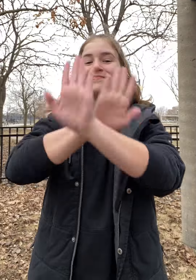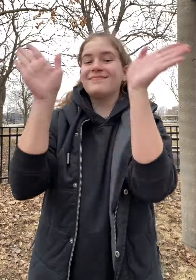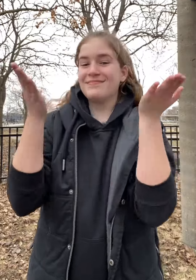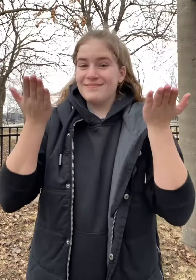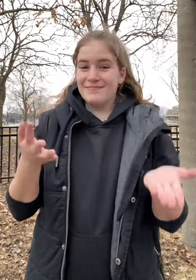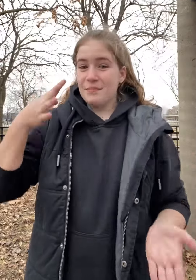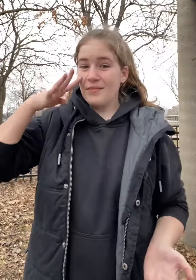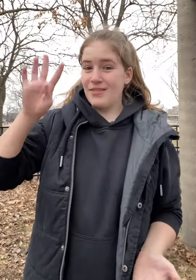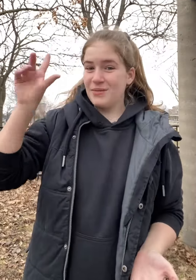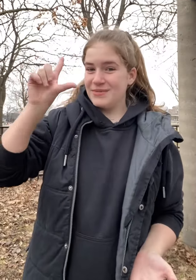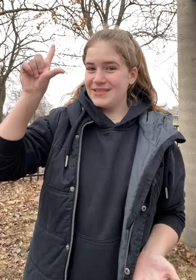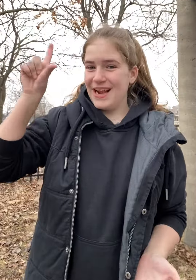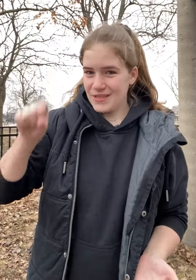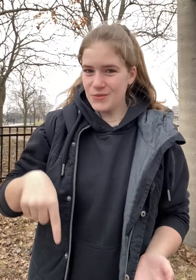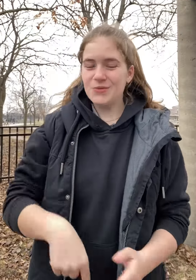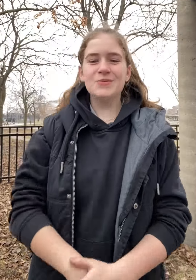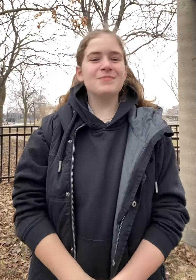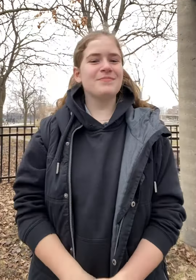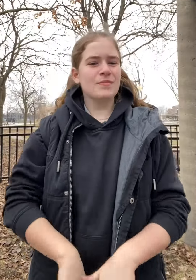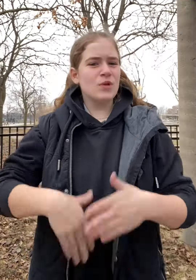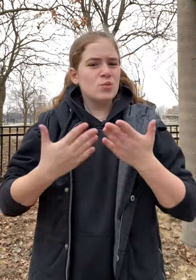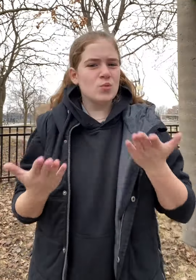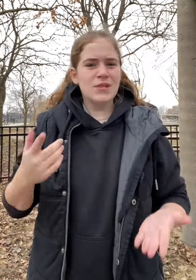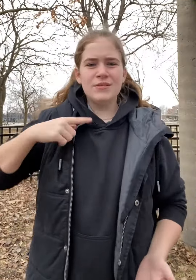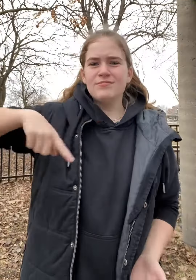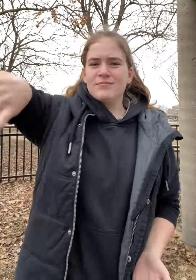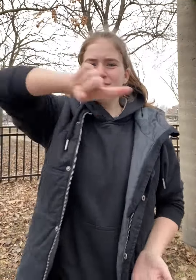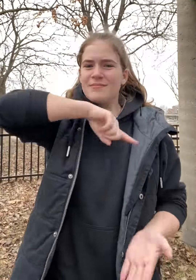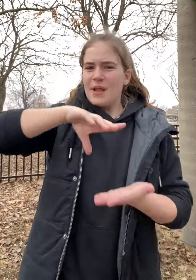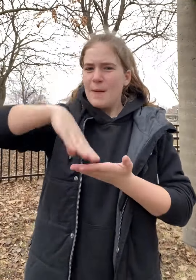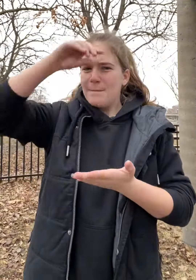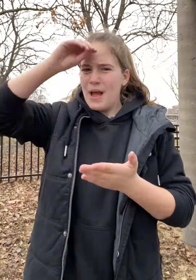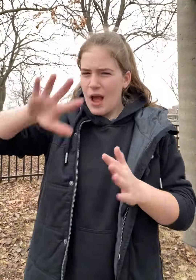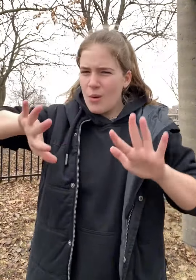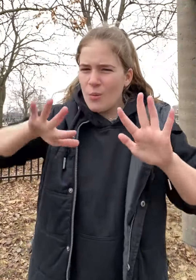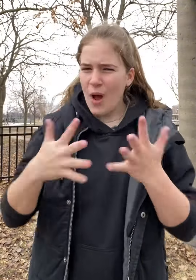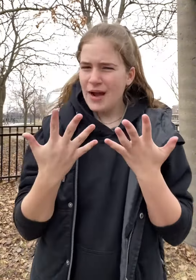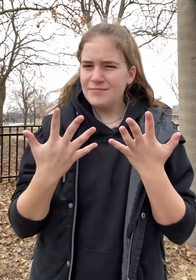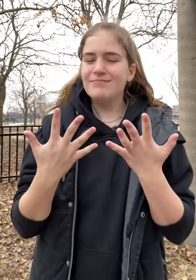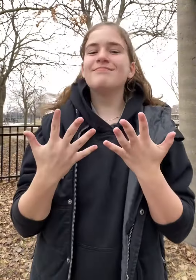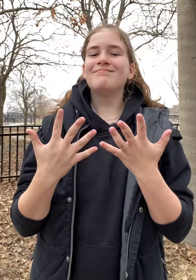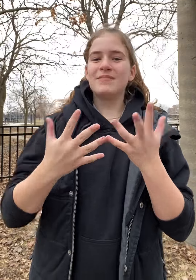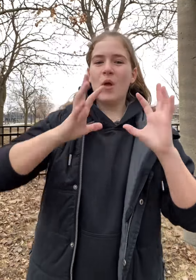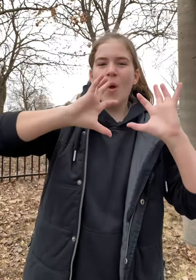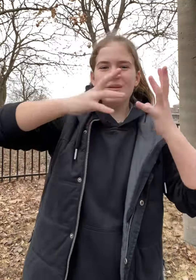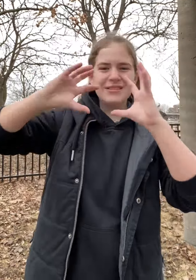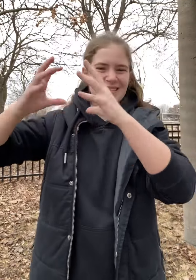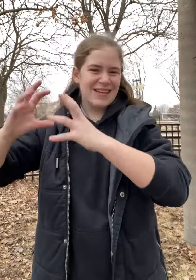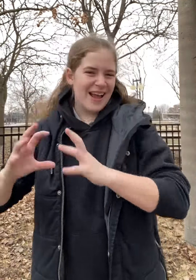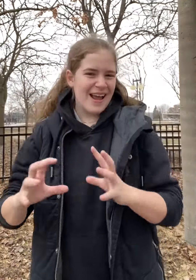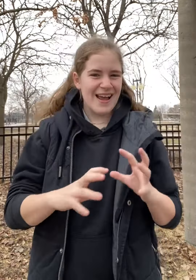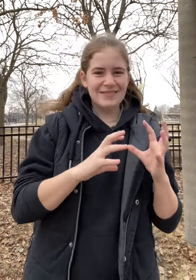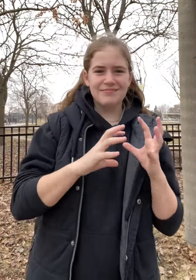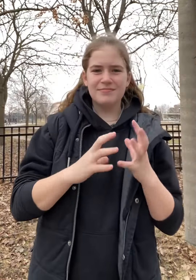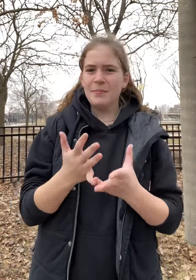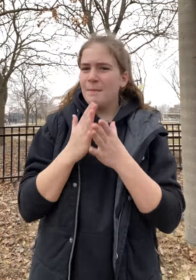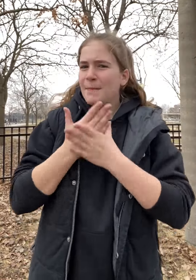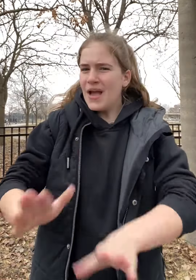Allô, c'est Améliane de Lundi-LSQ. Aujourd'hui, vous apprenez quoi? Les continents. Vous êtes prêtes?